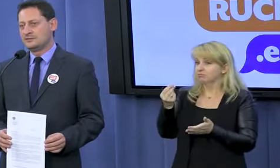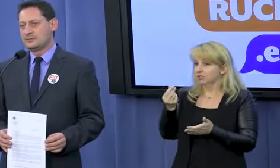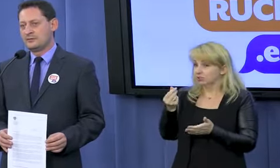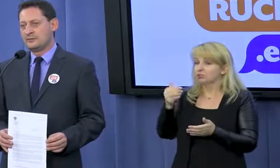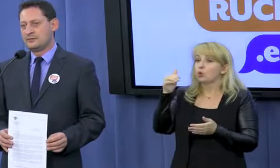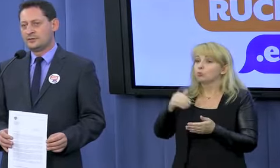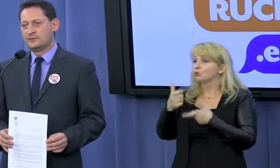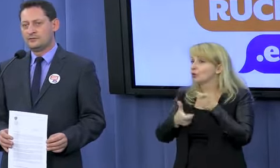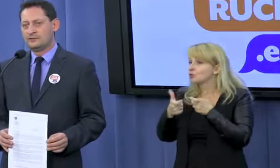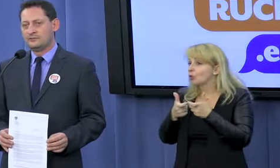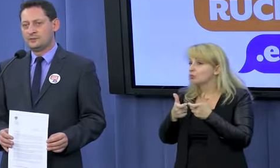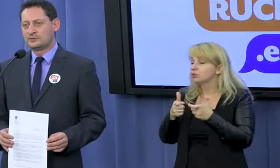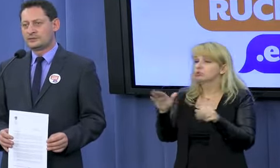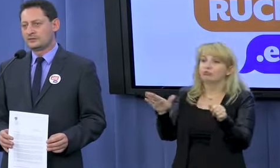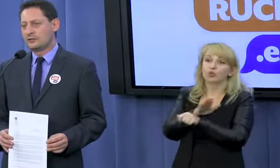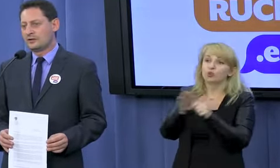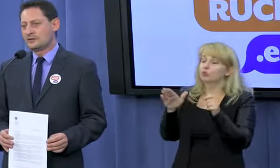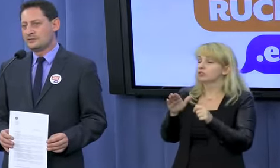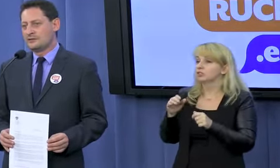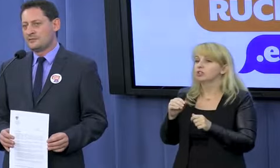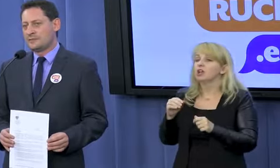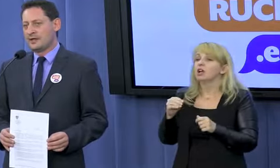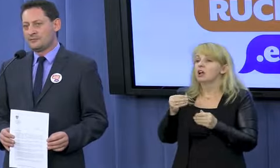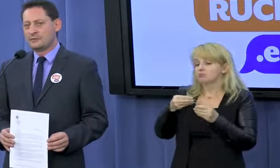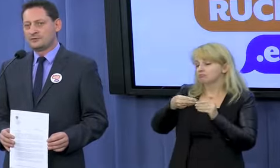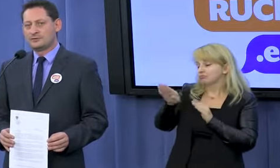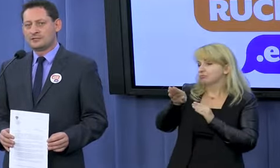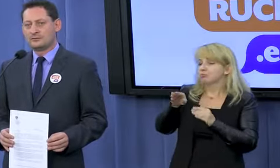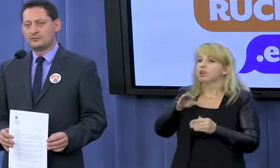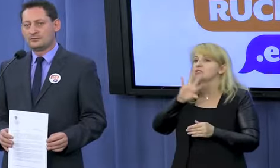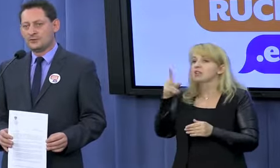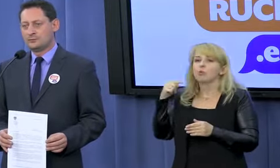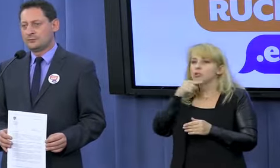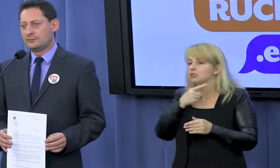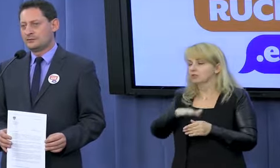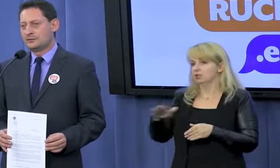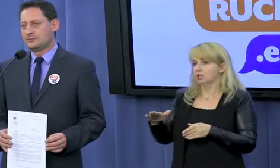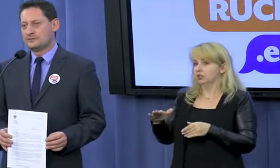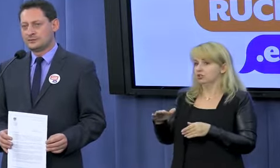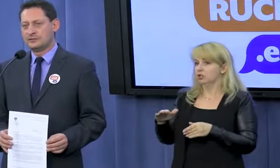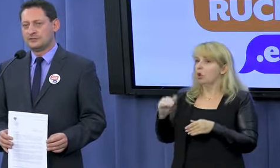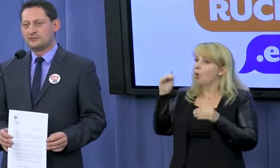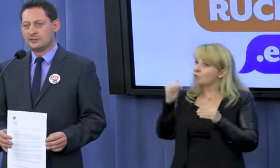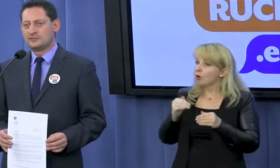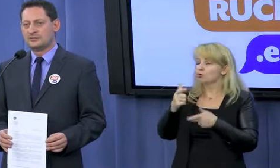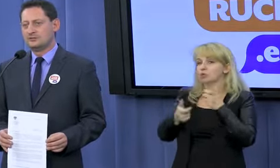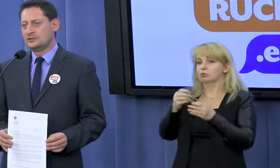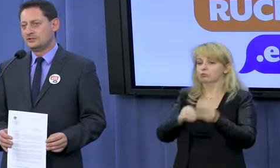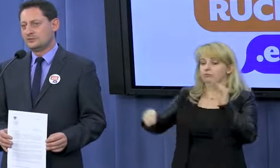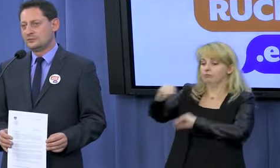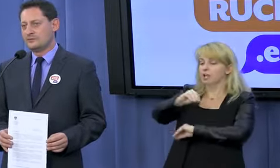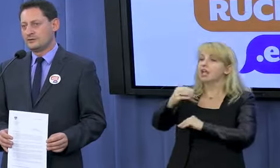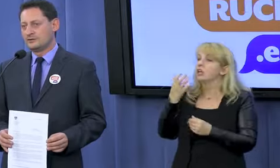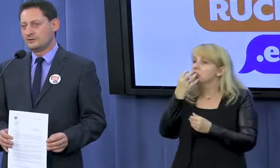zjawisko pedofilii w polskich szkołach, a mielibyśmy za to ciepły posiłek codziennie, w każdy